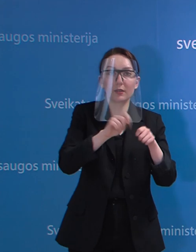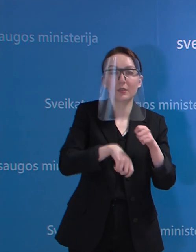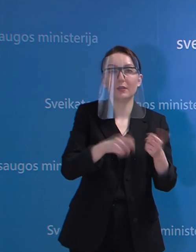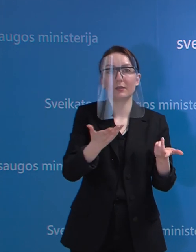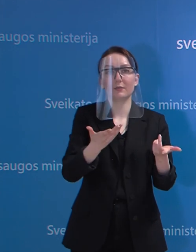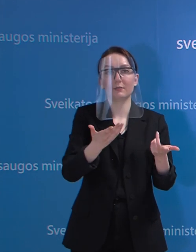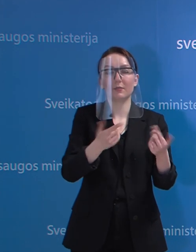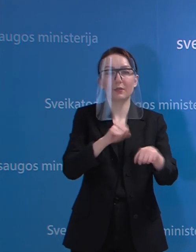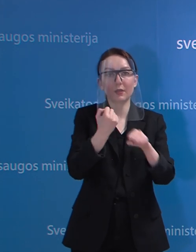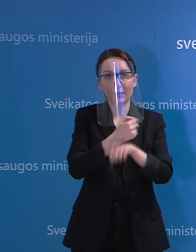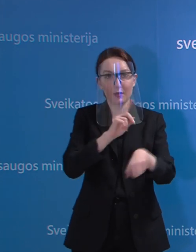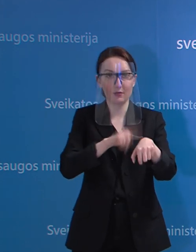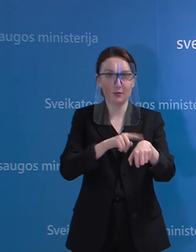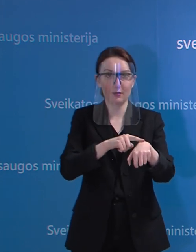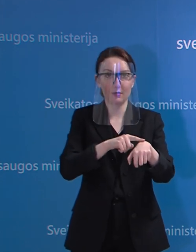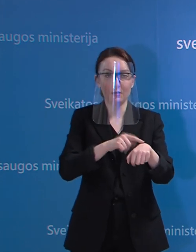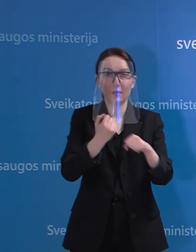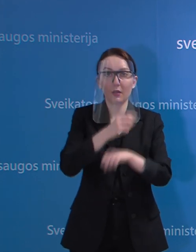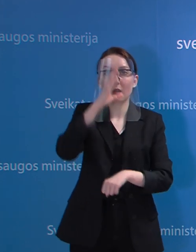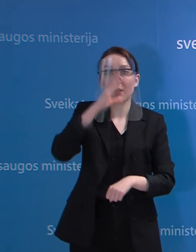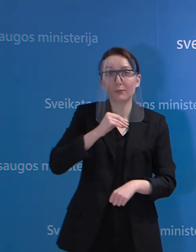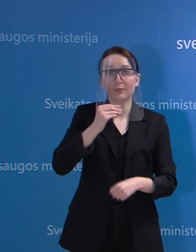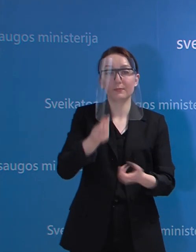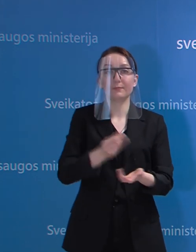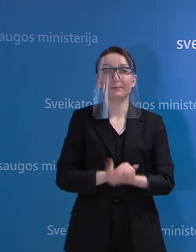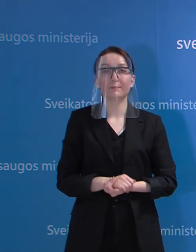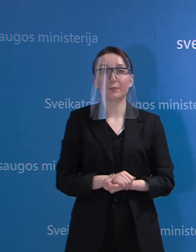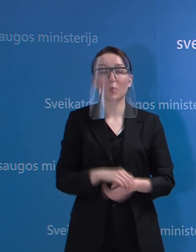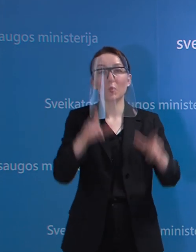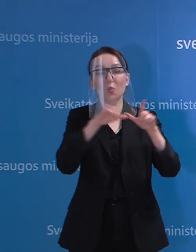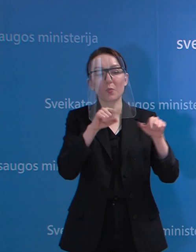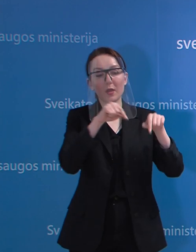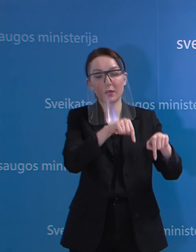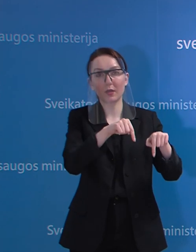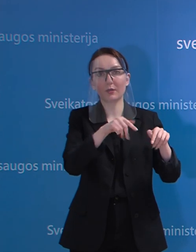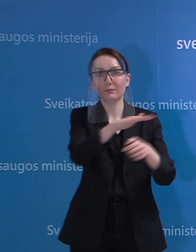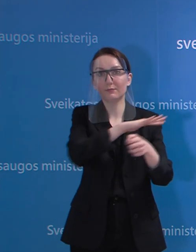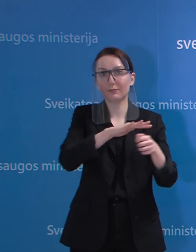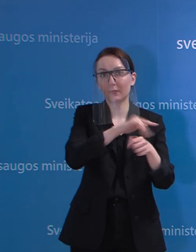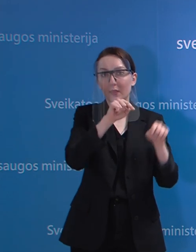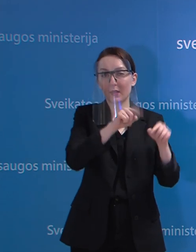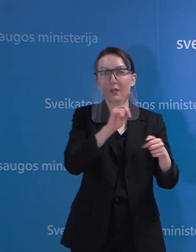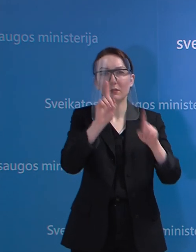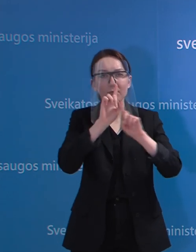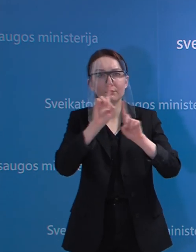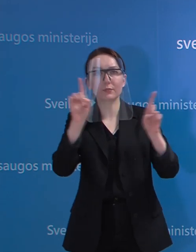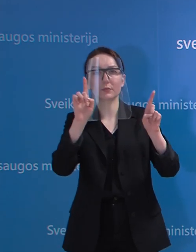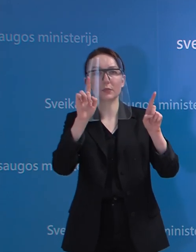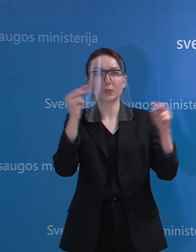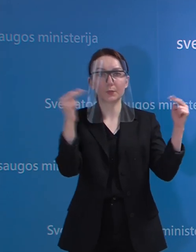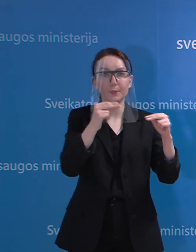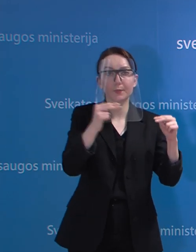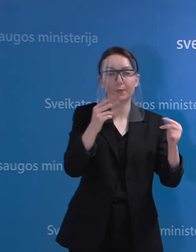reikia laiko, na, fiziškai tą reikia tiesiog padaryti, tai ukmergijai yra skirtas ypatingas dėmesys,